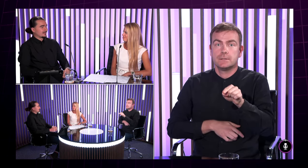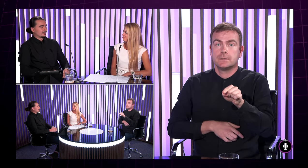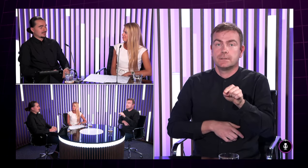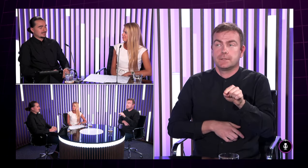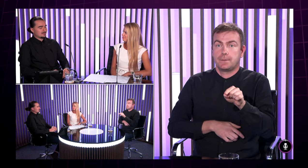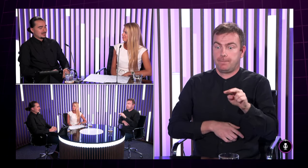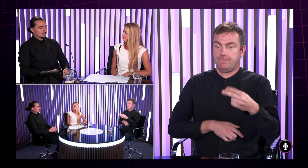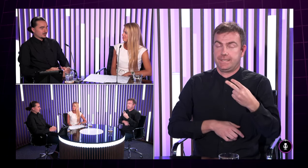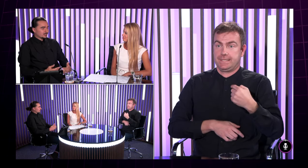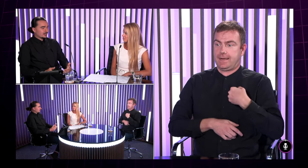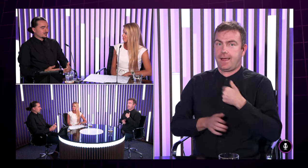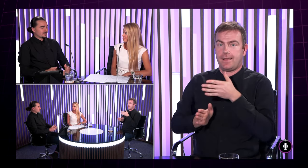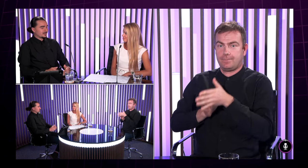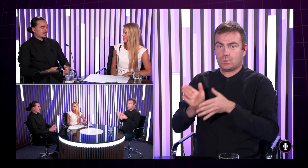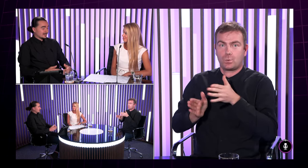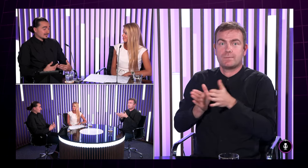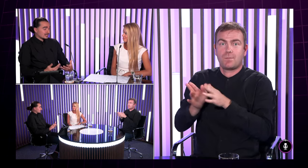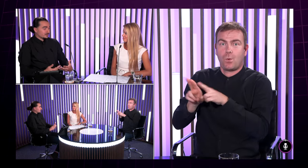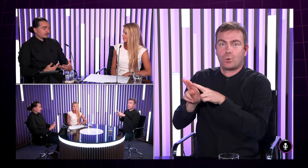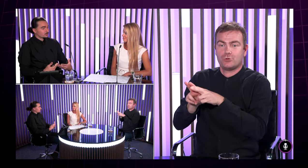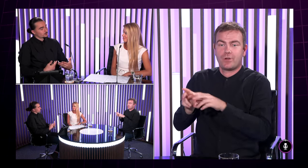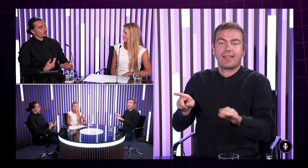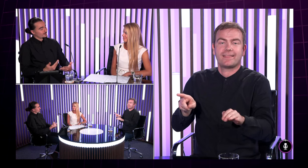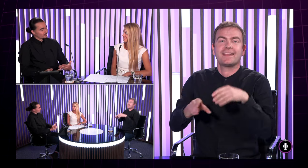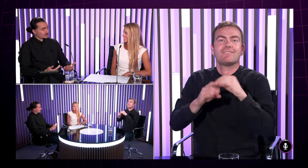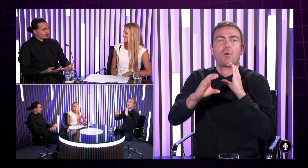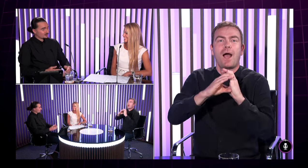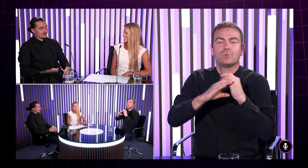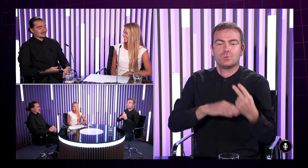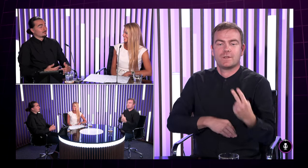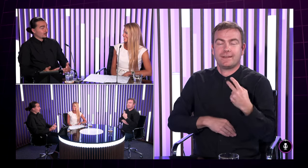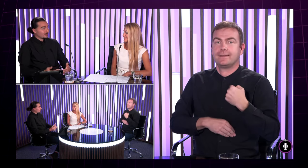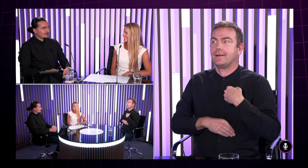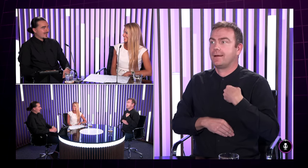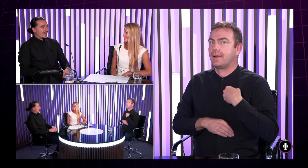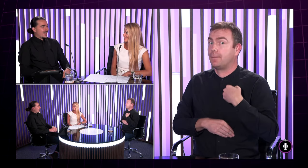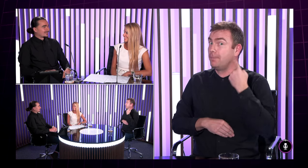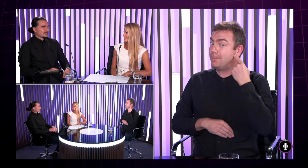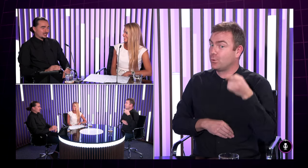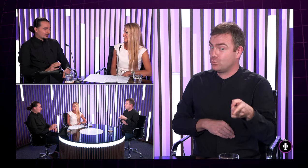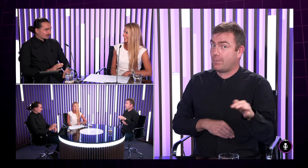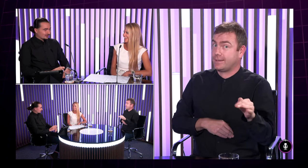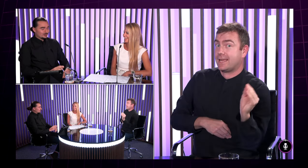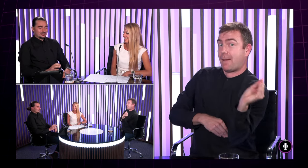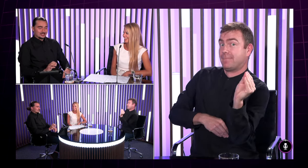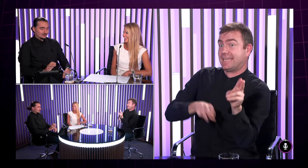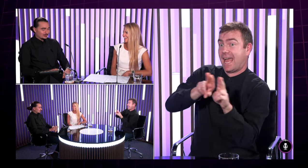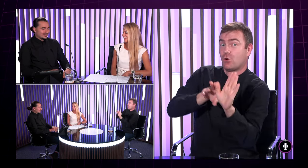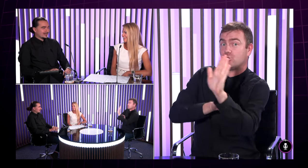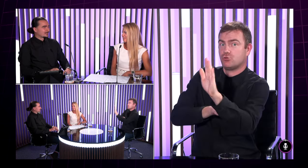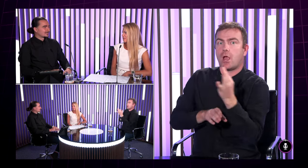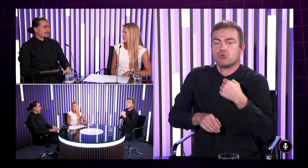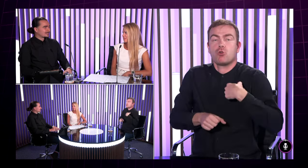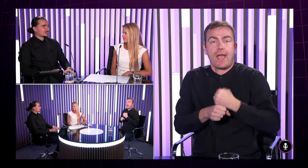ten pán a tá pani tam tak vieš také akože vtipné keď ja sa snažím aj trošku tú osvetovú činnosť tak sa prihovorím a teraz či je to ten rodič či je